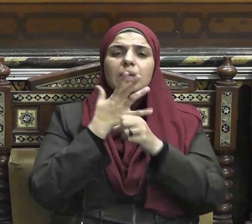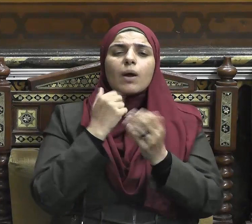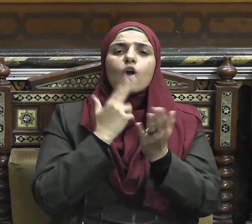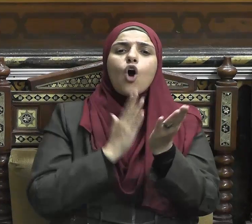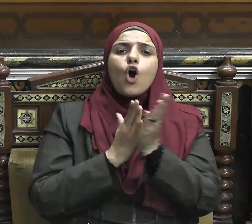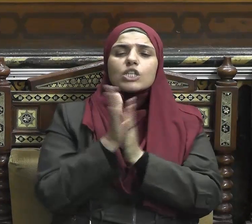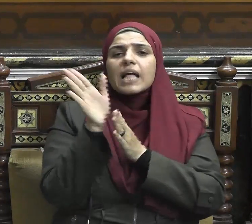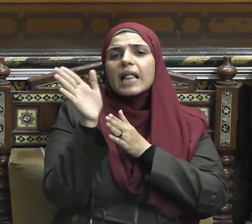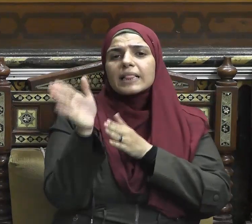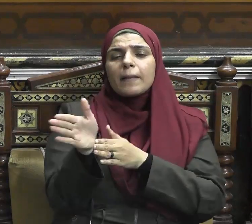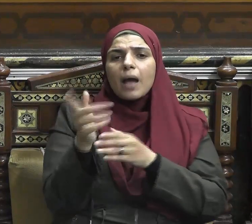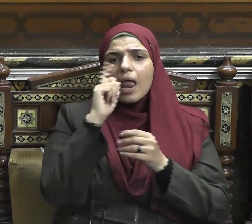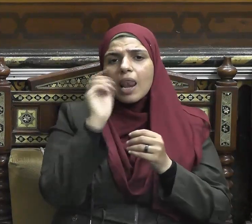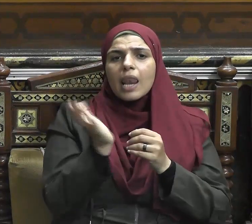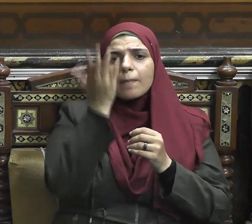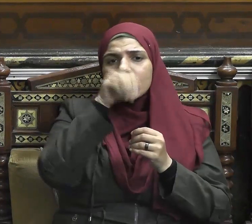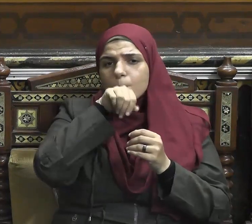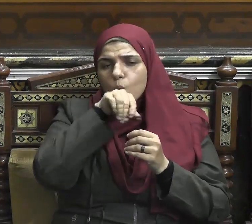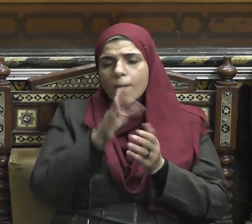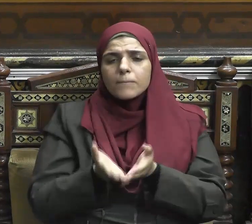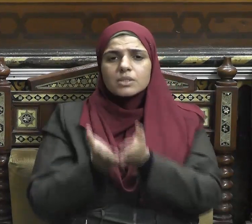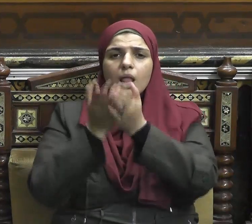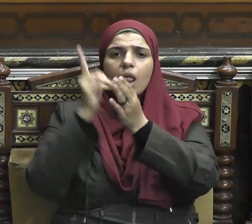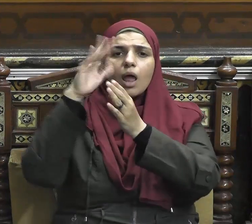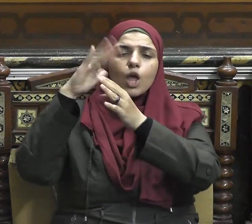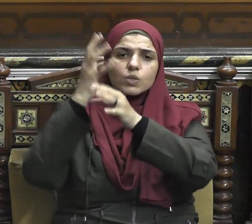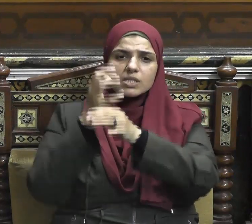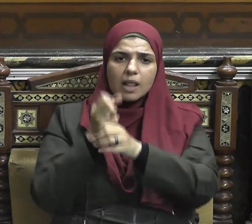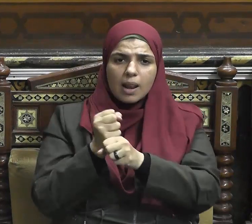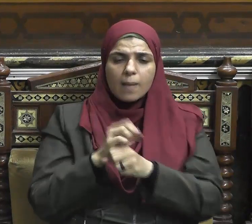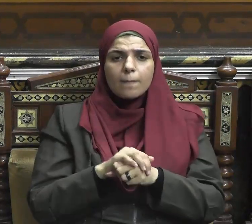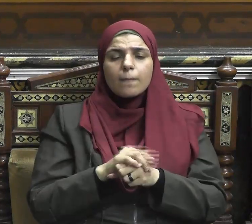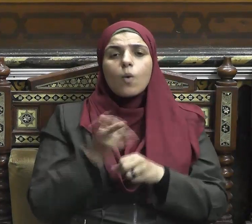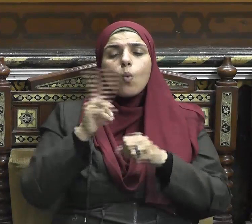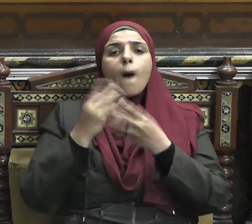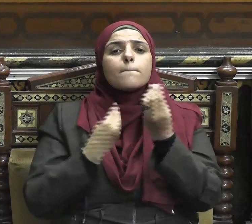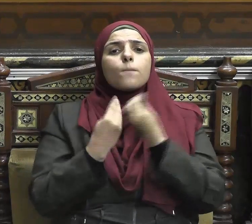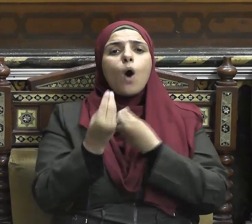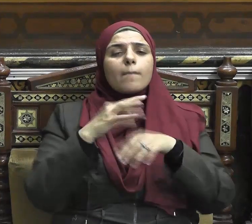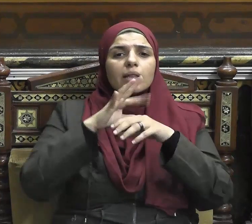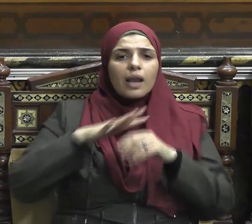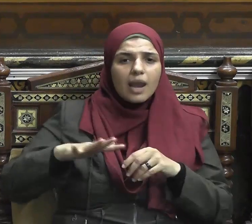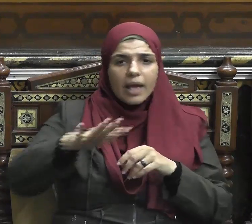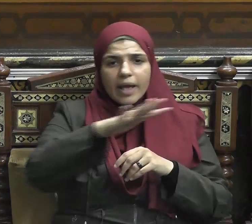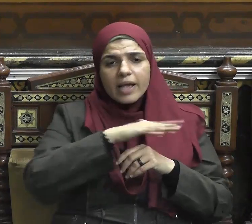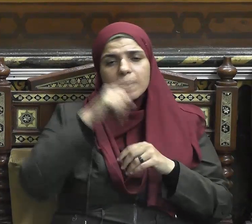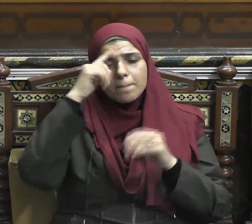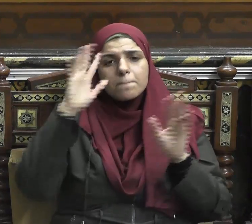ويجتنب نواهيه ويقف عند حدوده فلا يقصر